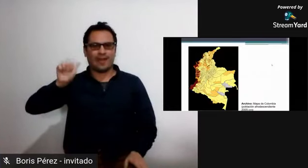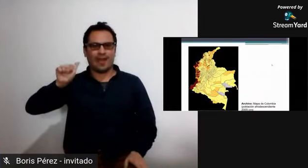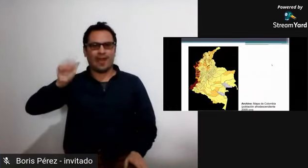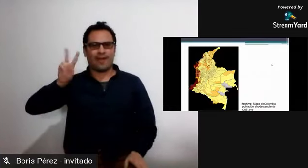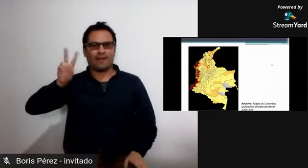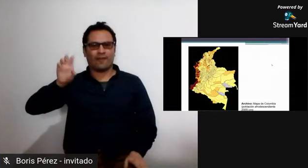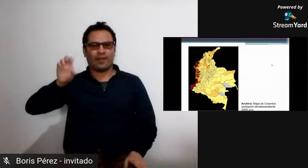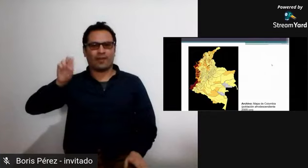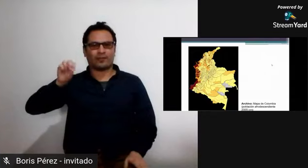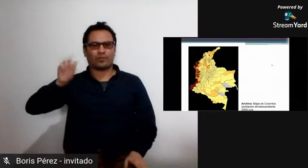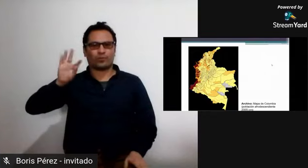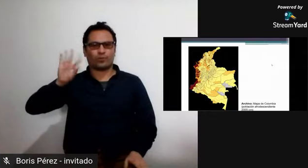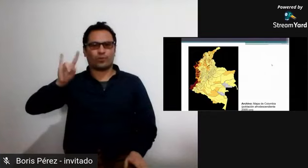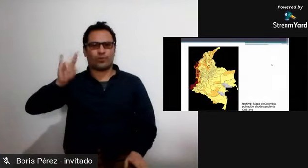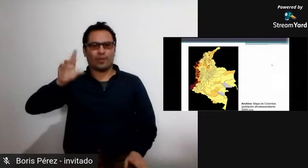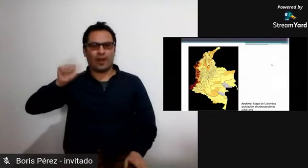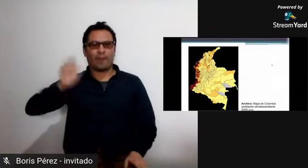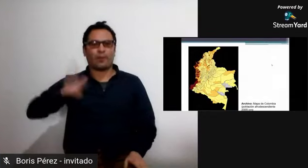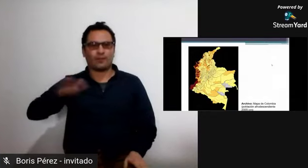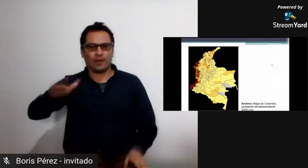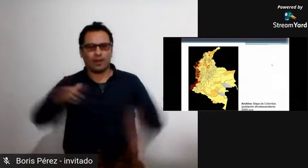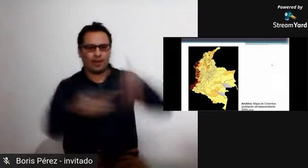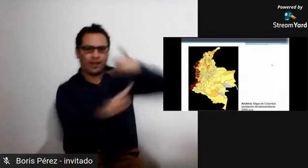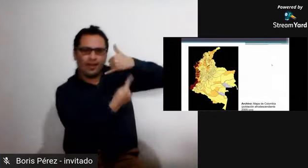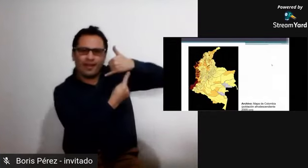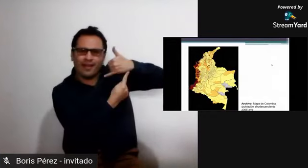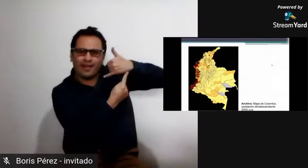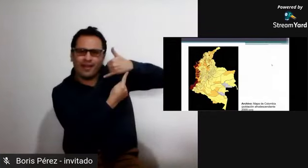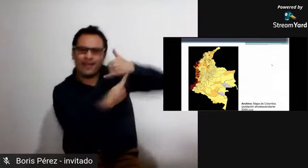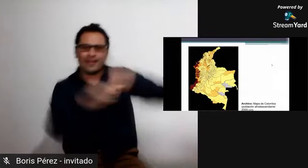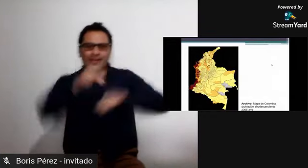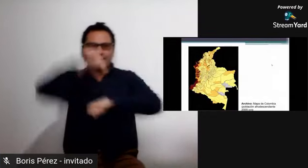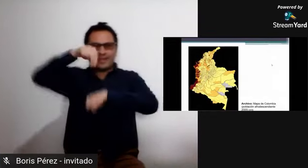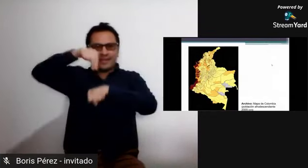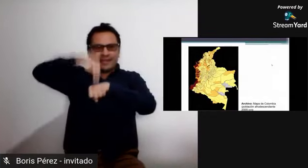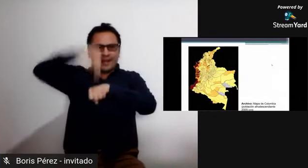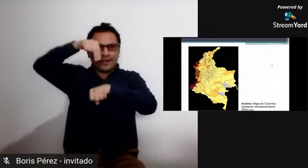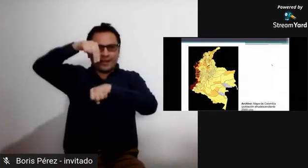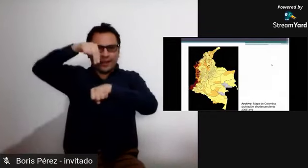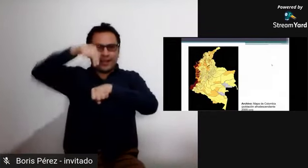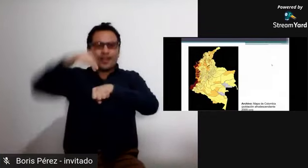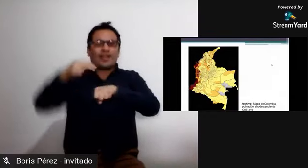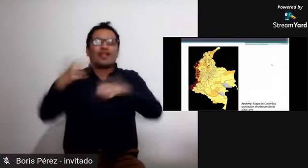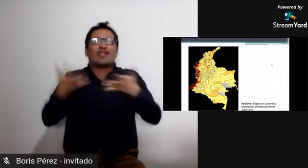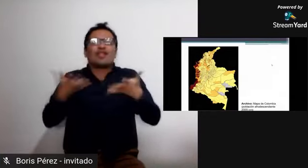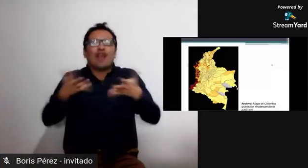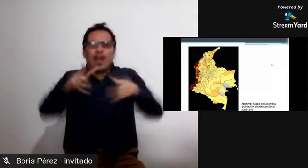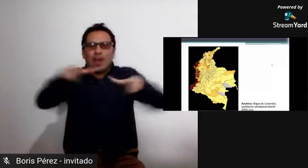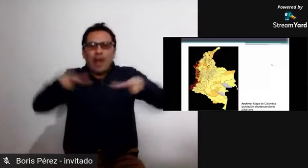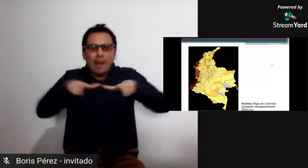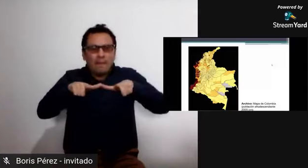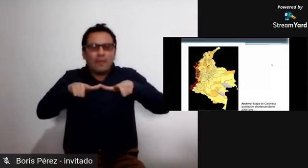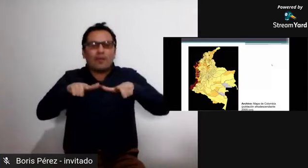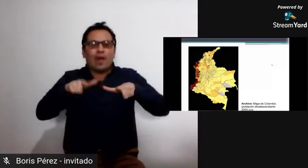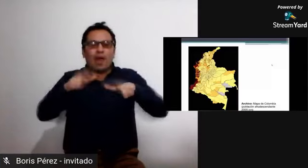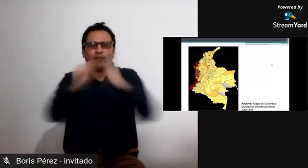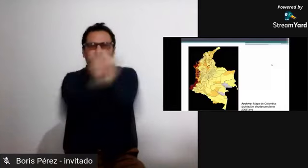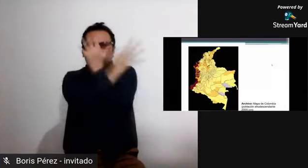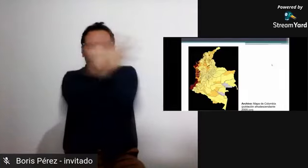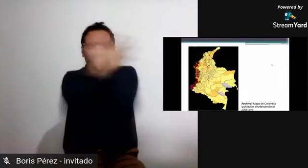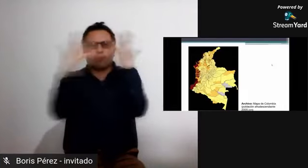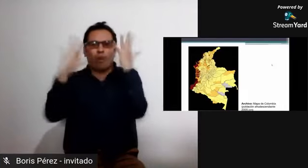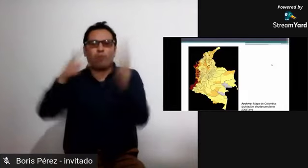a colonizar estas personas hablamos específicamente de la zona pacífica de